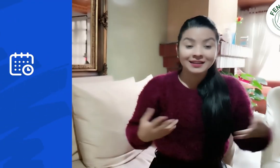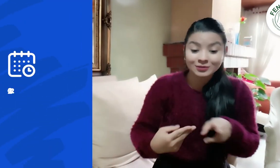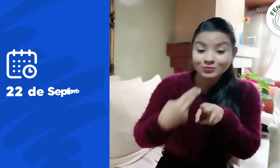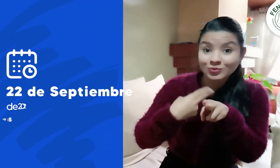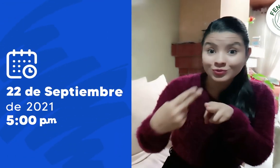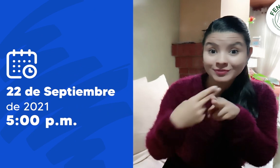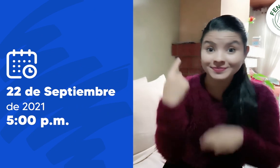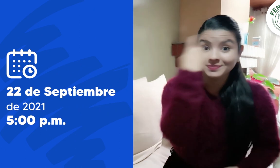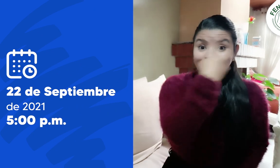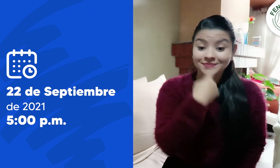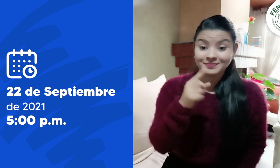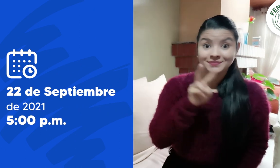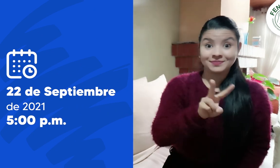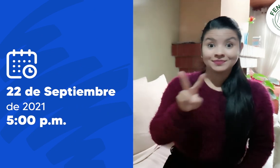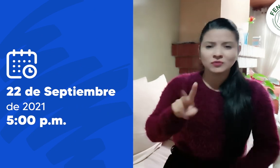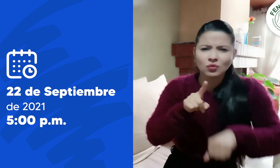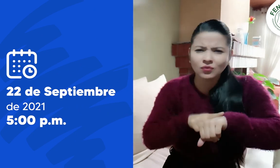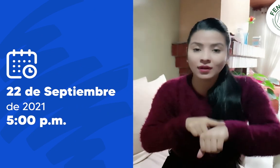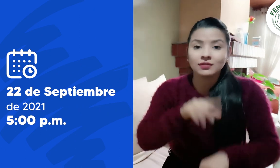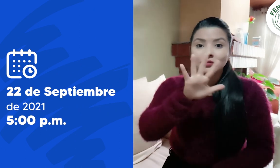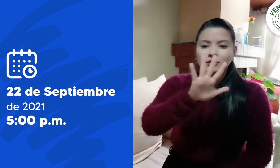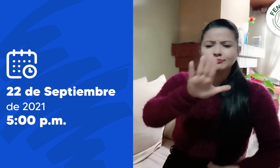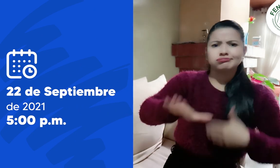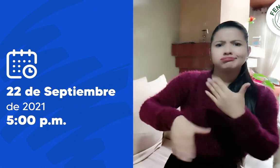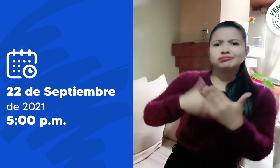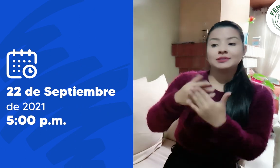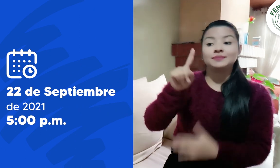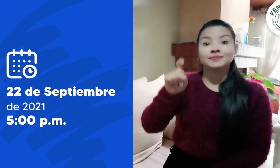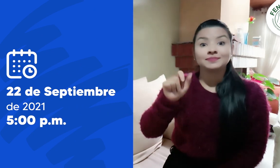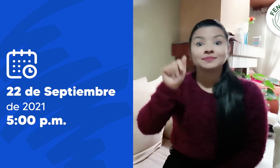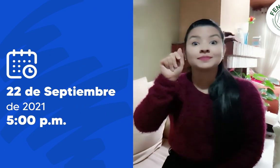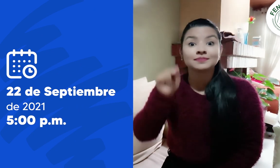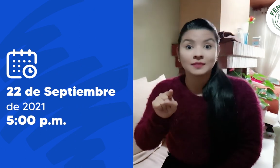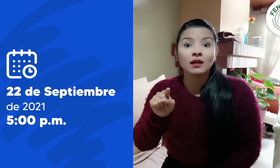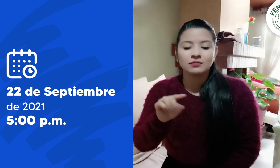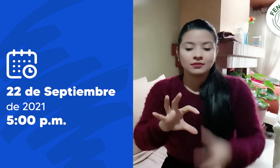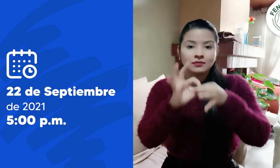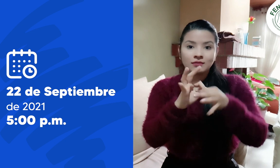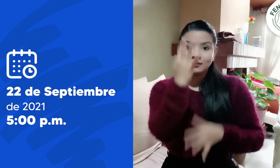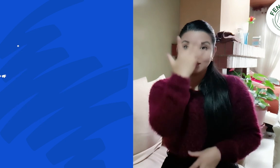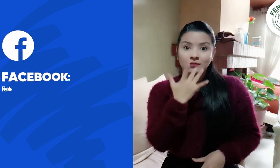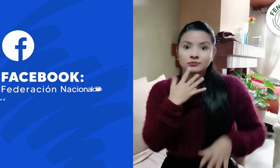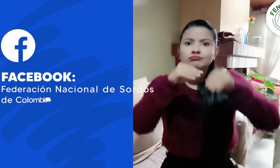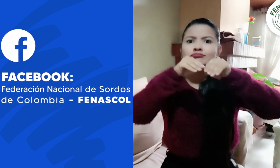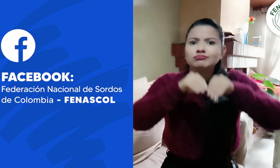Es por esto que los esperamos este próximo 22 de septiembre de 5 a 6 y 30 de la tarde por el Facebook de